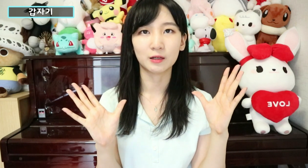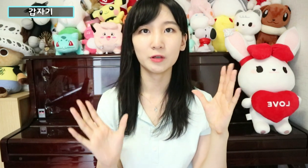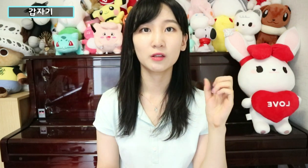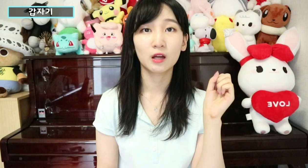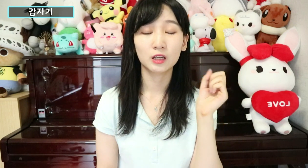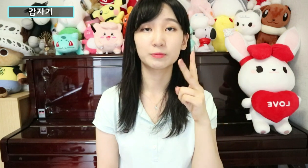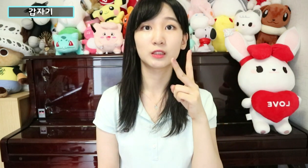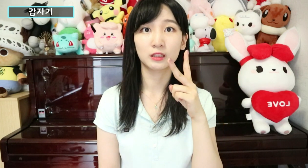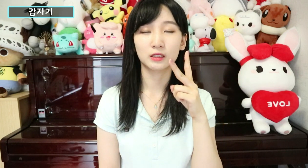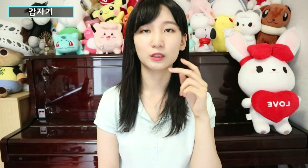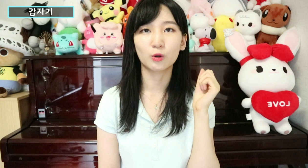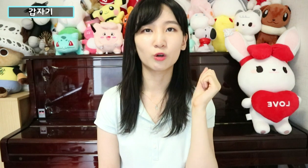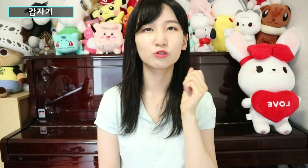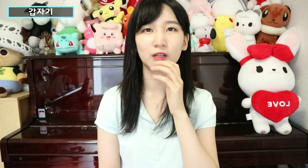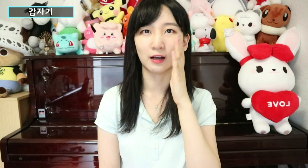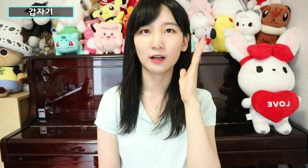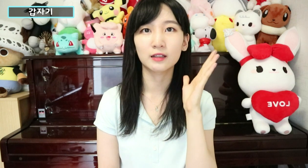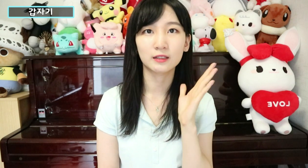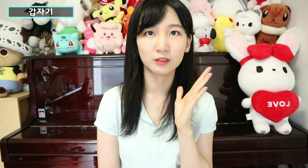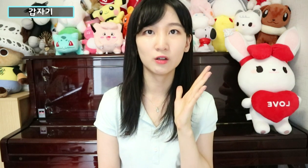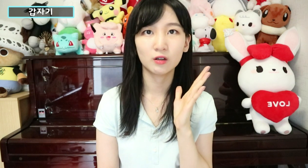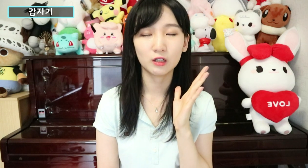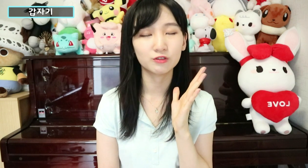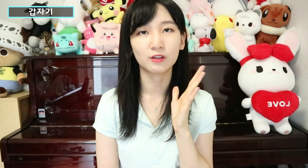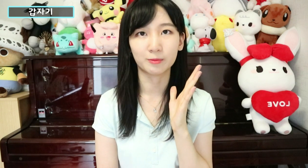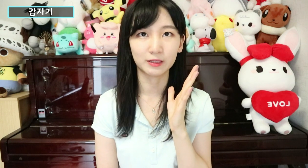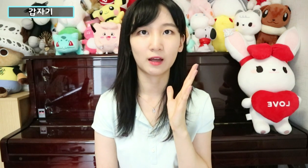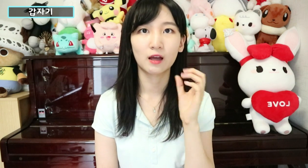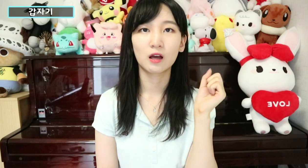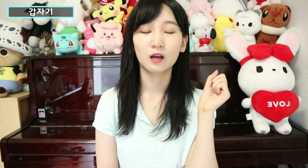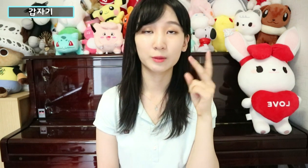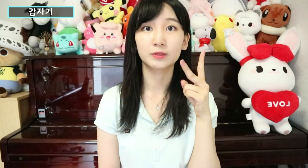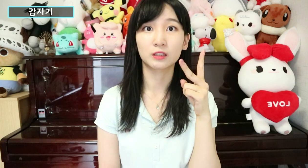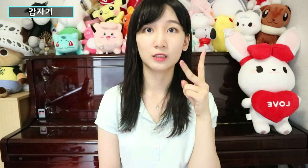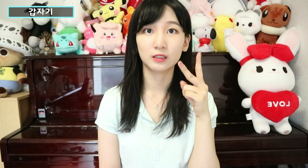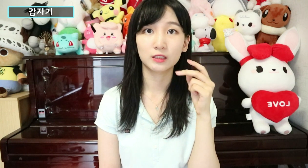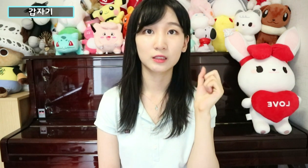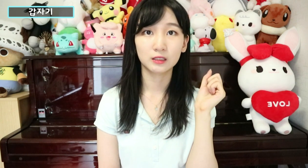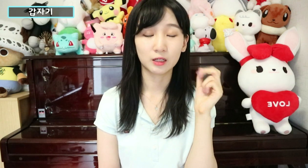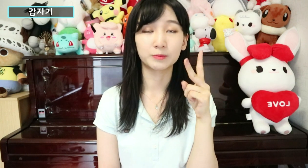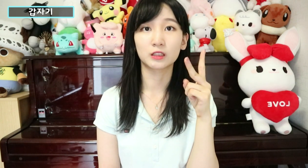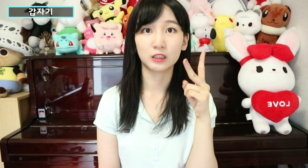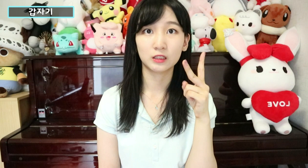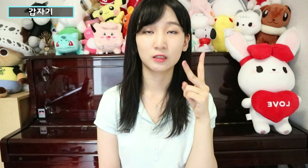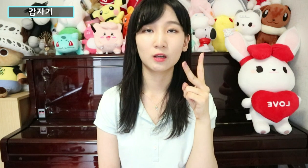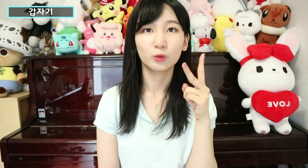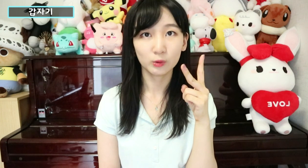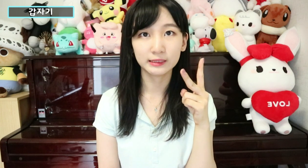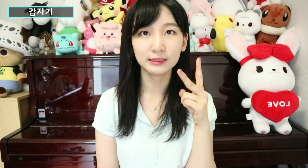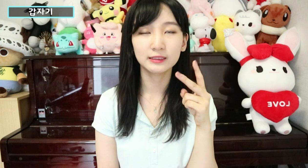하면 갑자기. 그리고 얼굴 가까이에서 해주셔야 합니다. 갑자기. 갑자기. 혹은